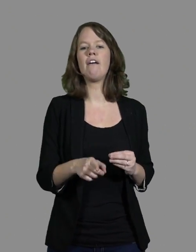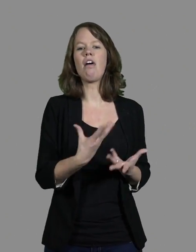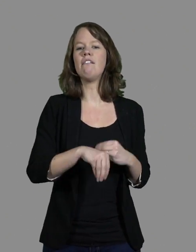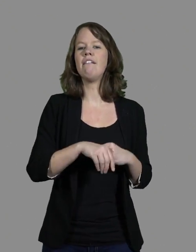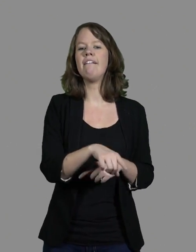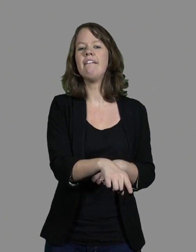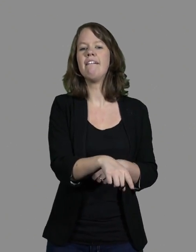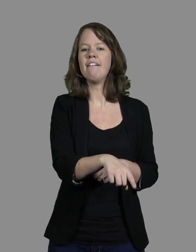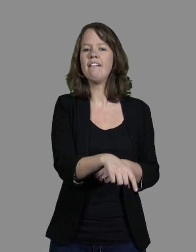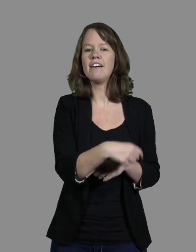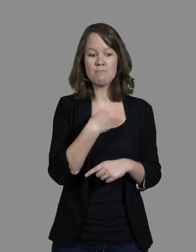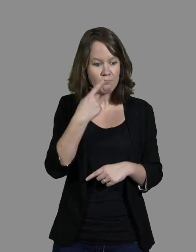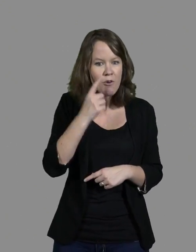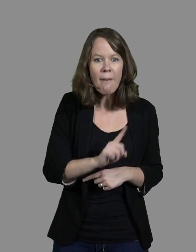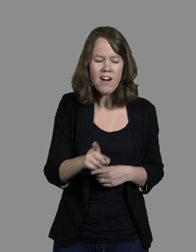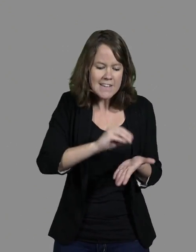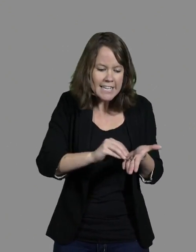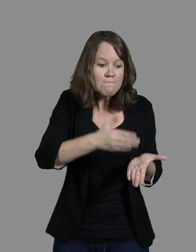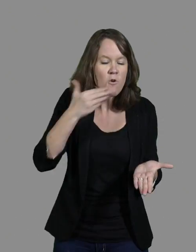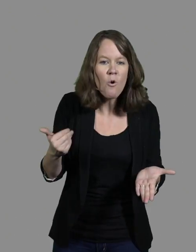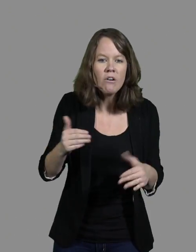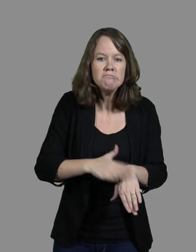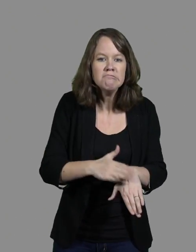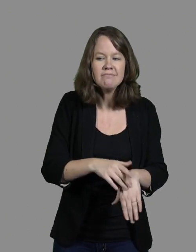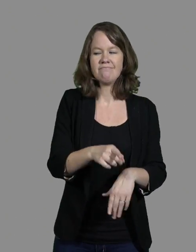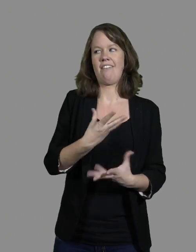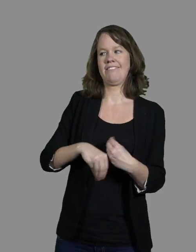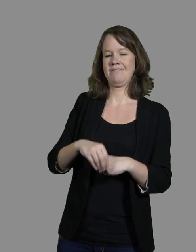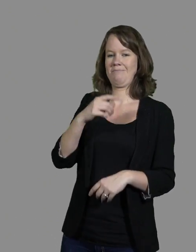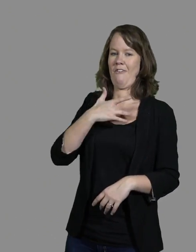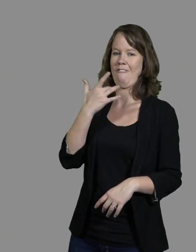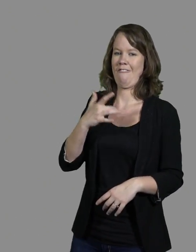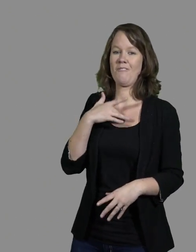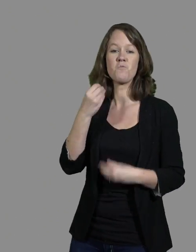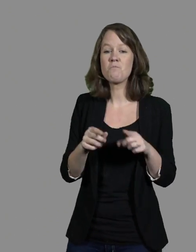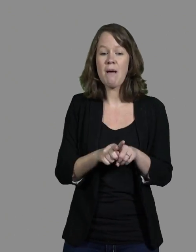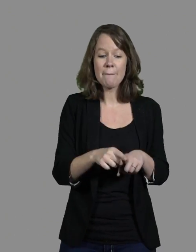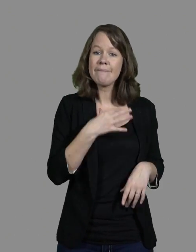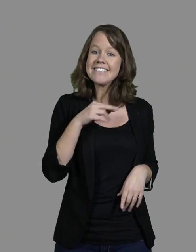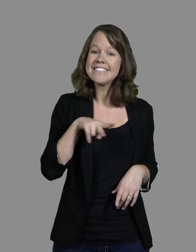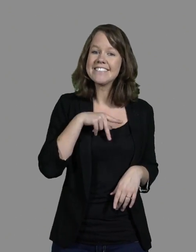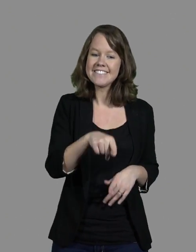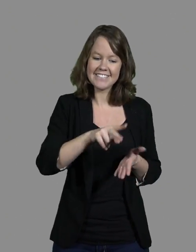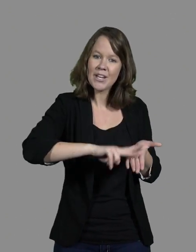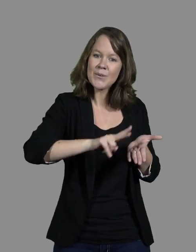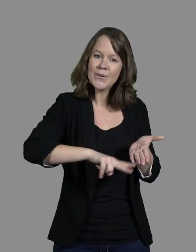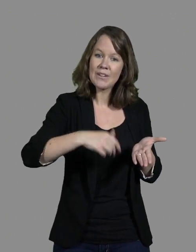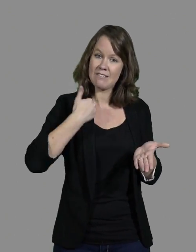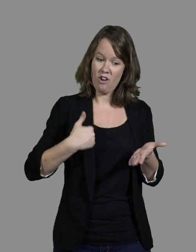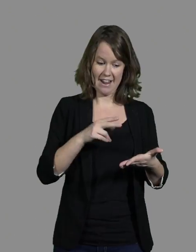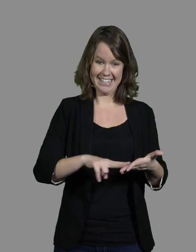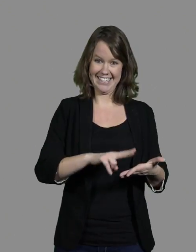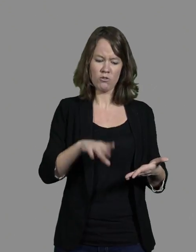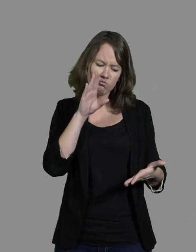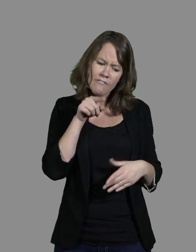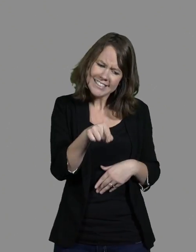écrit bien. » Oui, mais moi, je ne vois pas. Et pareil pour la lecture. Quand il a fallu l'emmener à la lecture, au lieu que ce soit moi qui dise des histoires, c'était lui qui